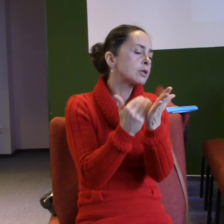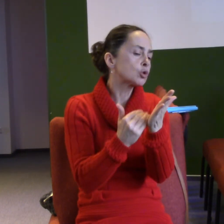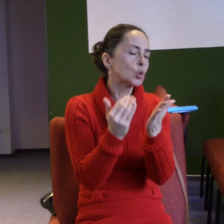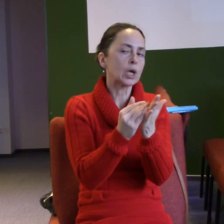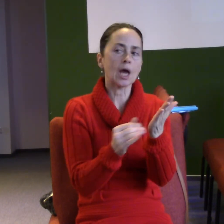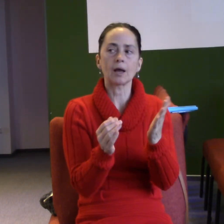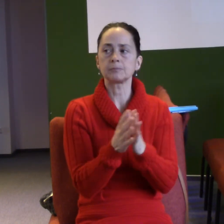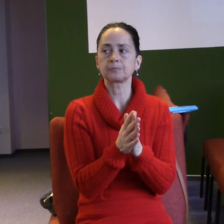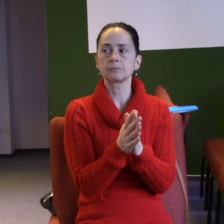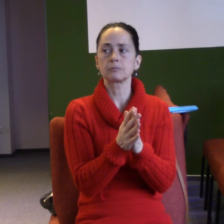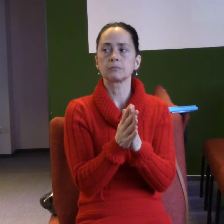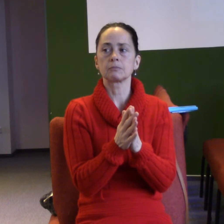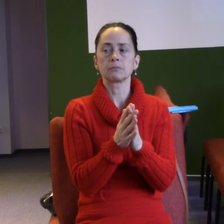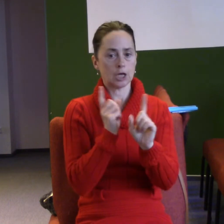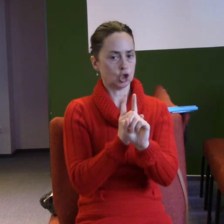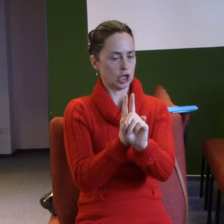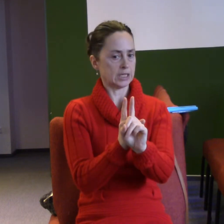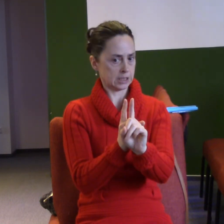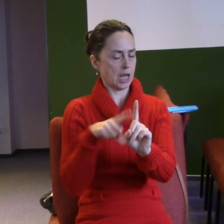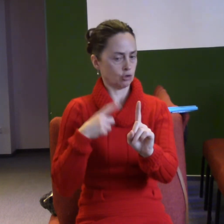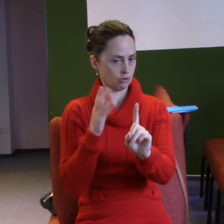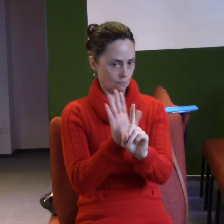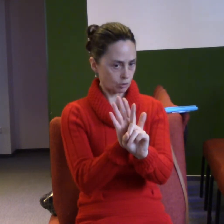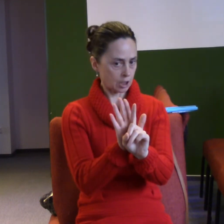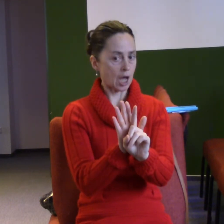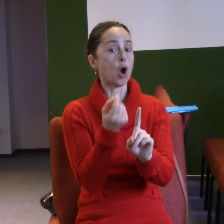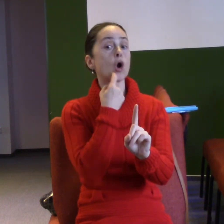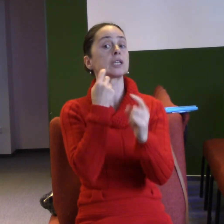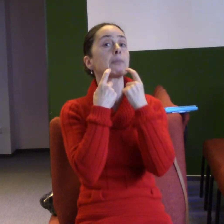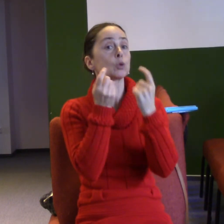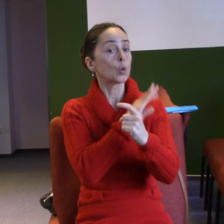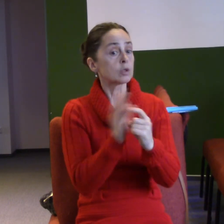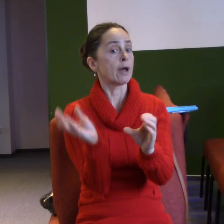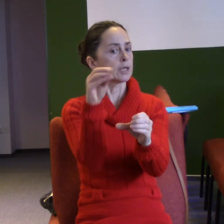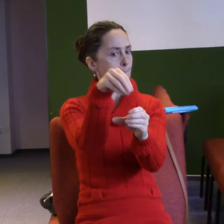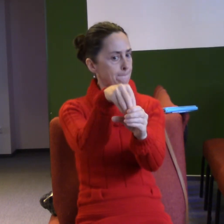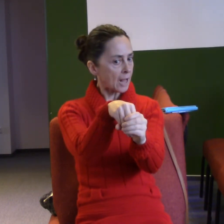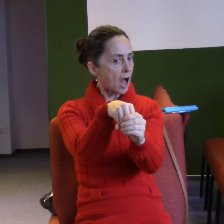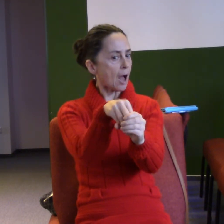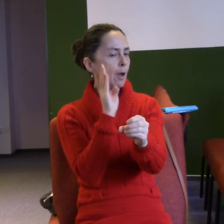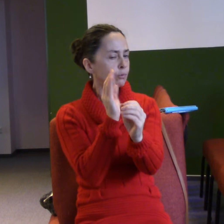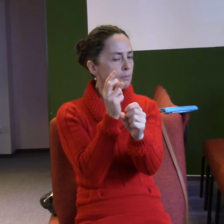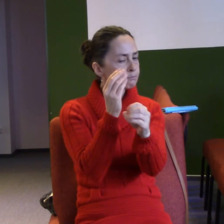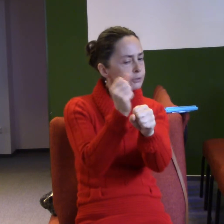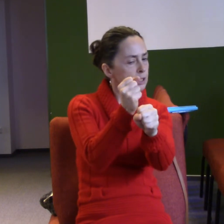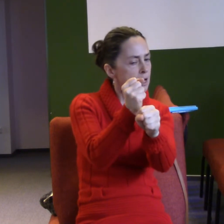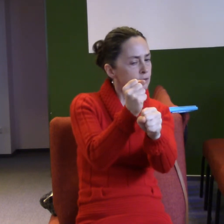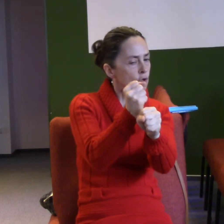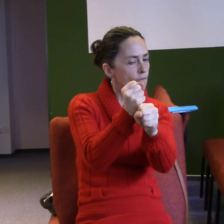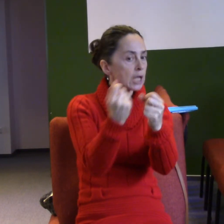způsobem, kterou rozumíme a říká, když duch boží přijde a začne jednat v životě křesťana, tak to má nějaké ovoce, má to